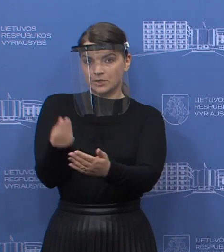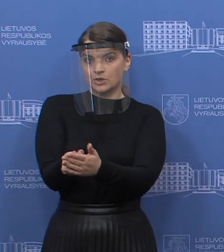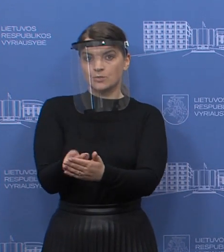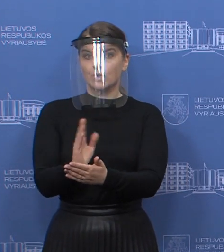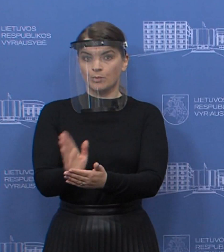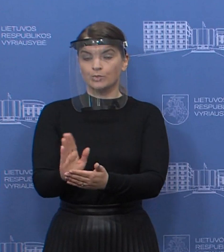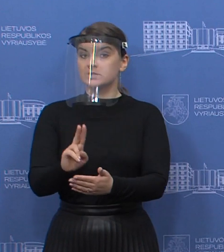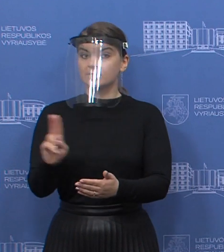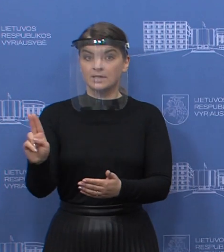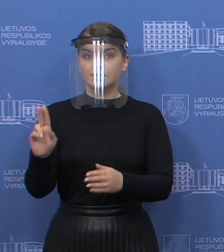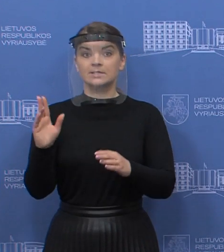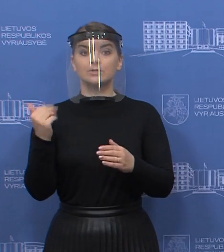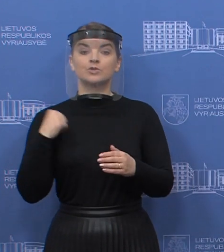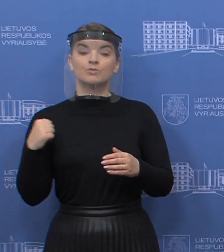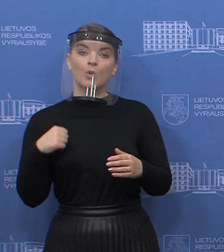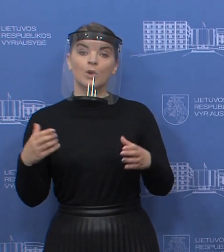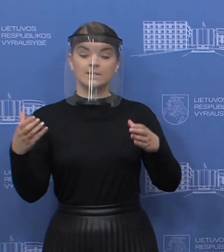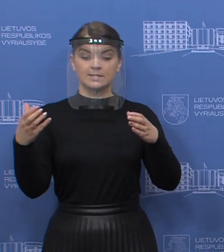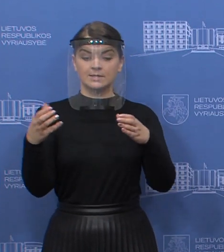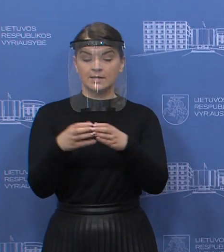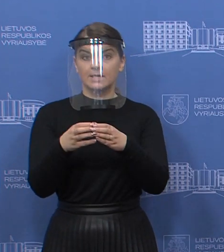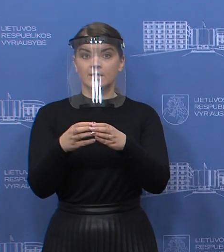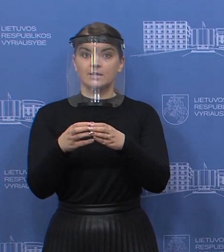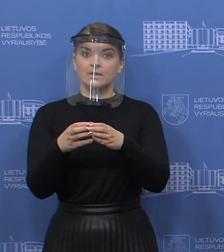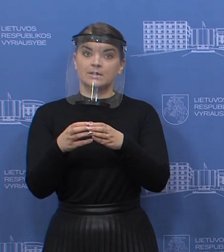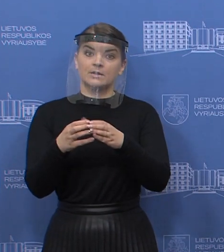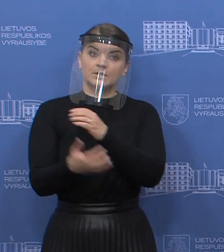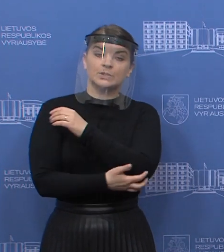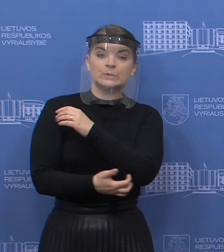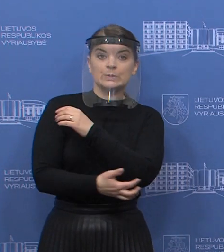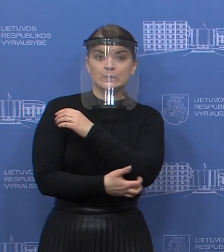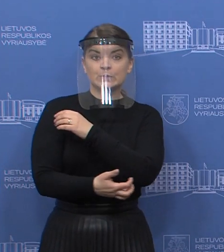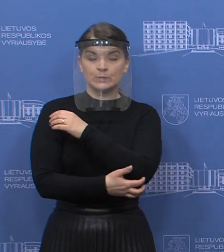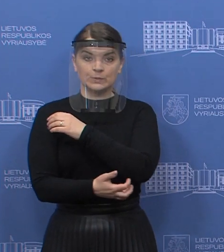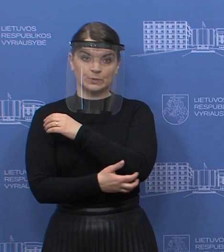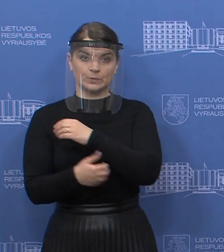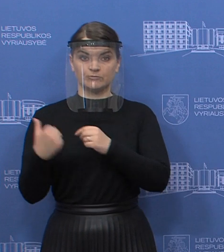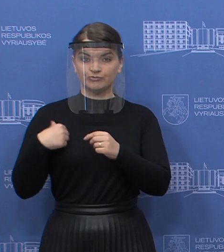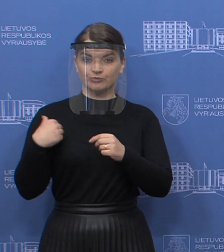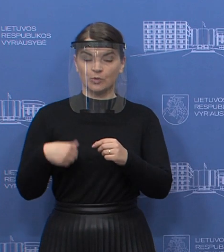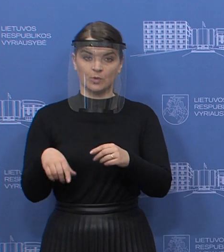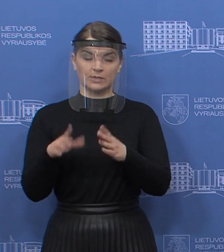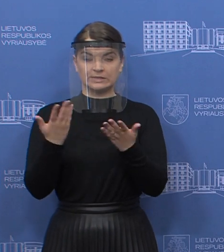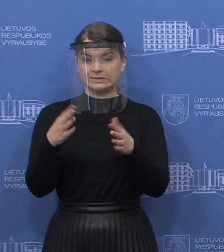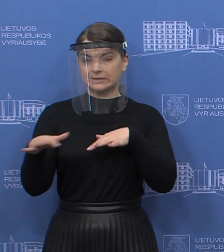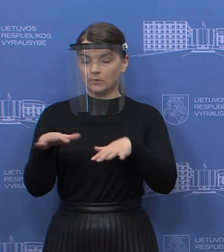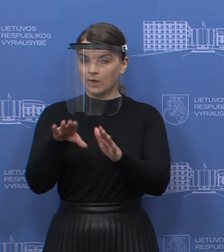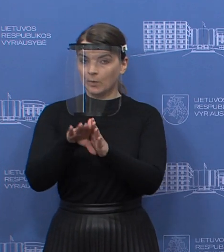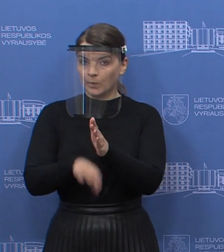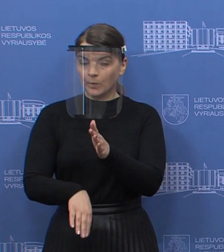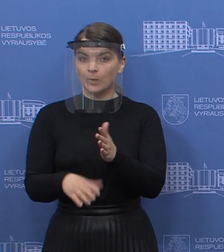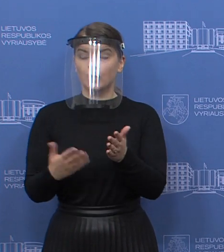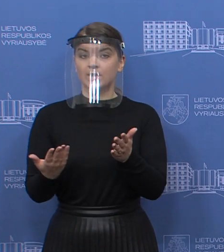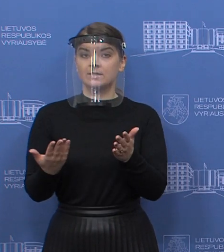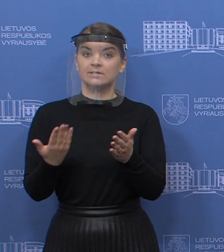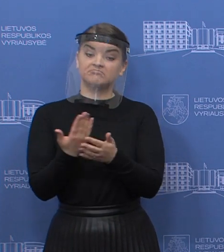toms asmenų grupėms, kurios yra arčiausiai skurdo virbos, arba labiausiai paveiktos, ir su